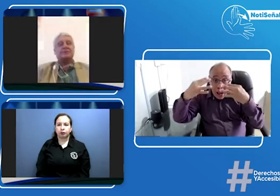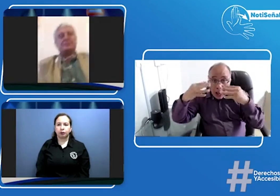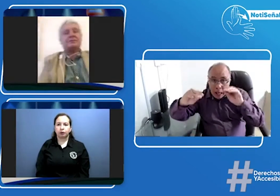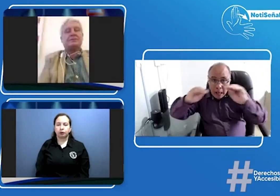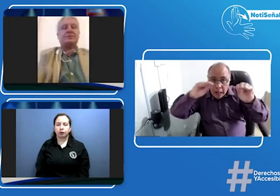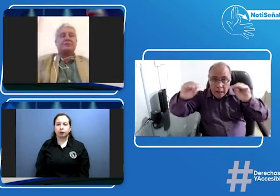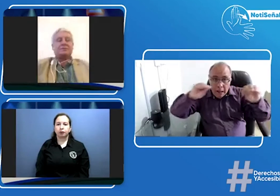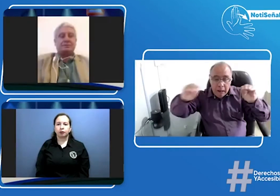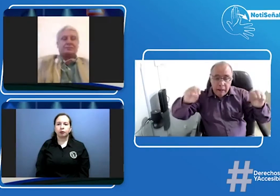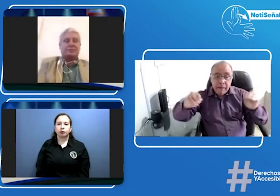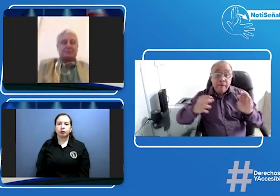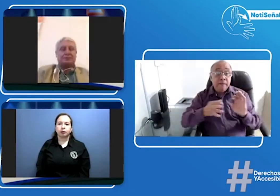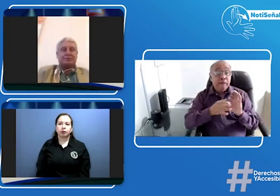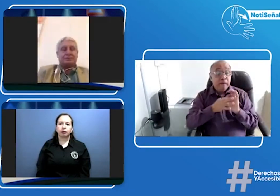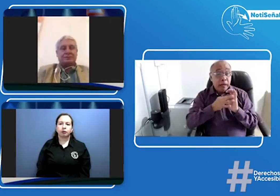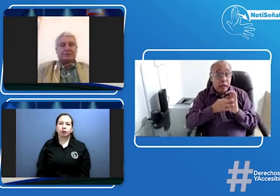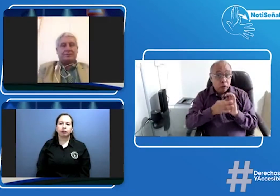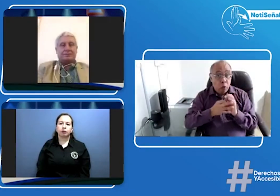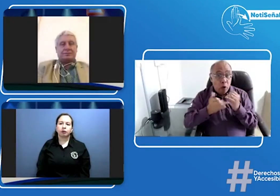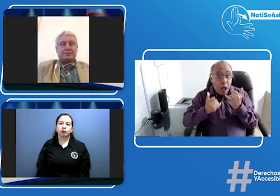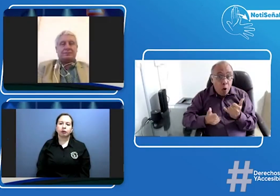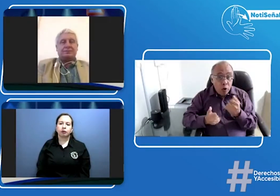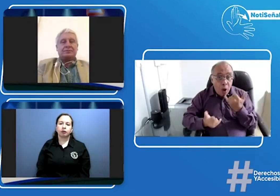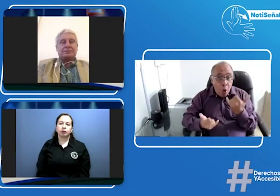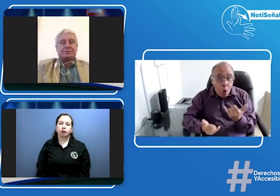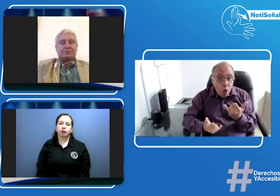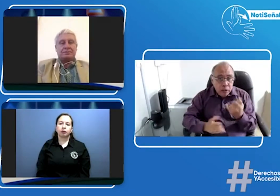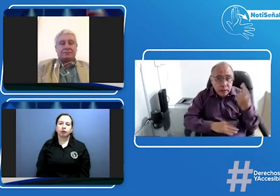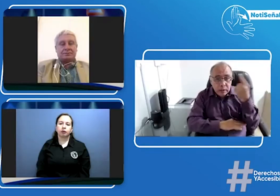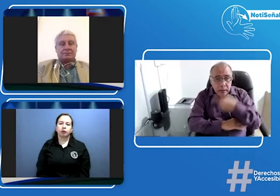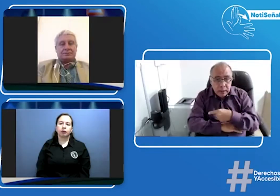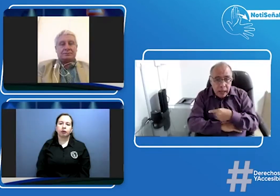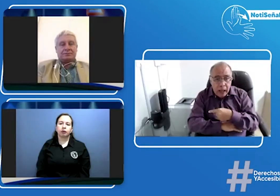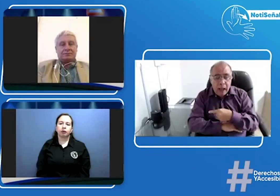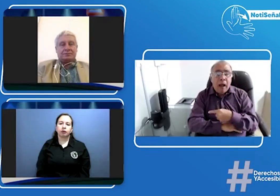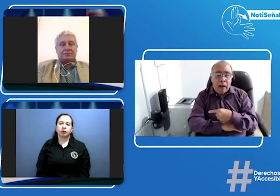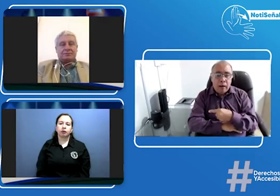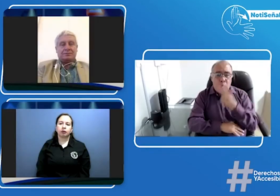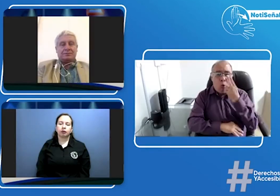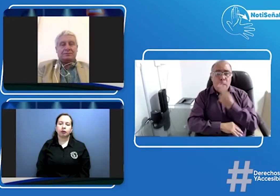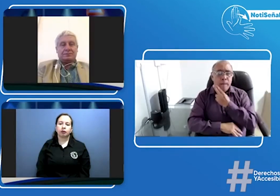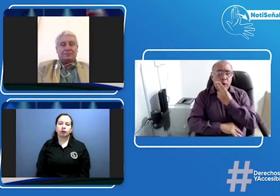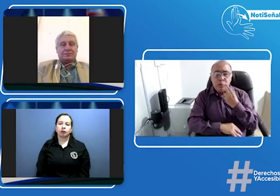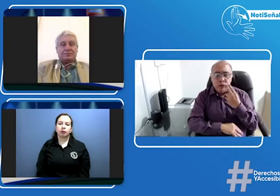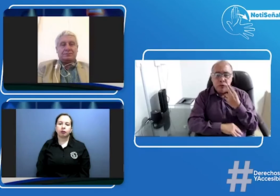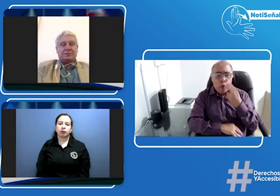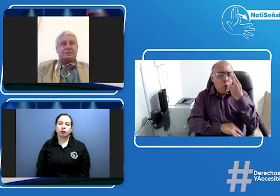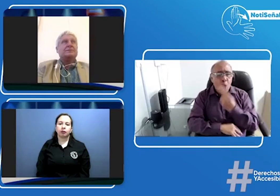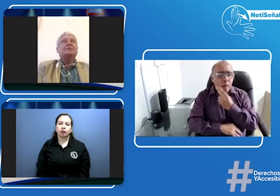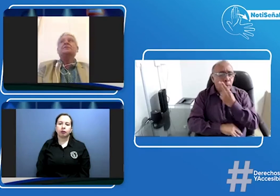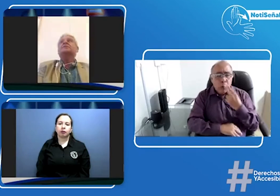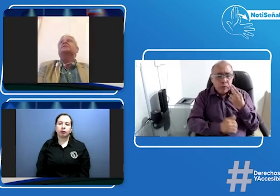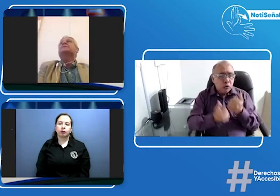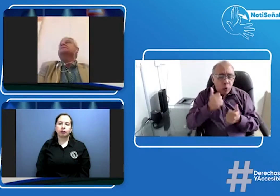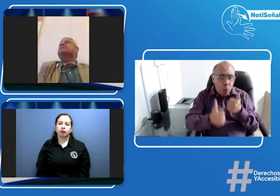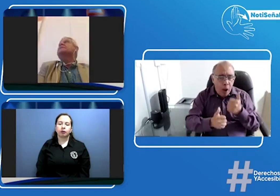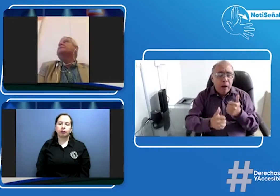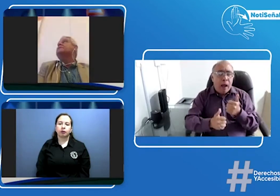y este llamado también para la comunidad sorda nosotros la Federación Nacional de Sordos de Colombia